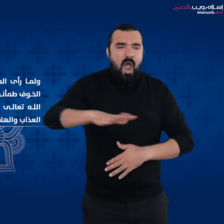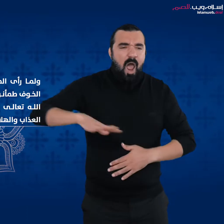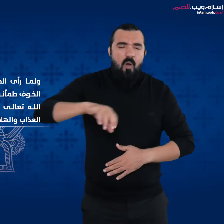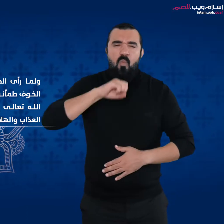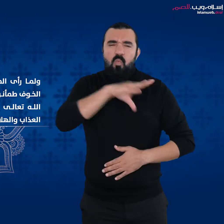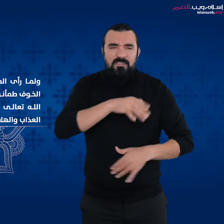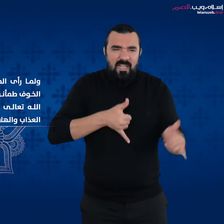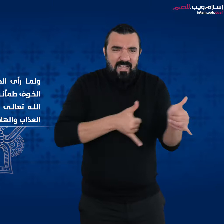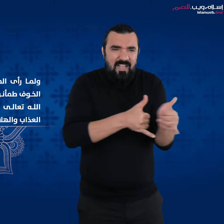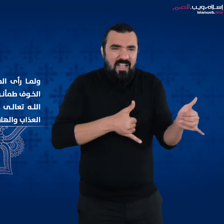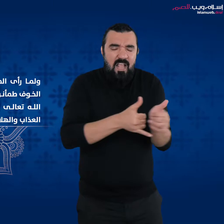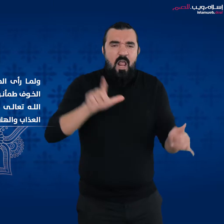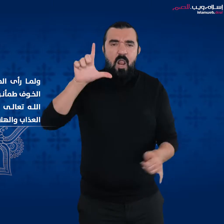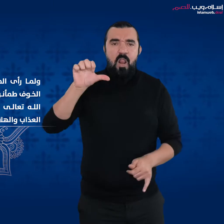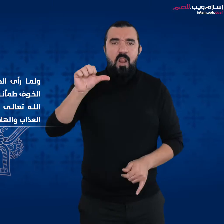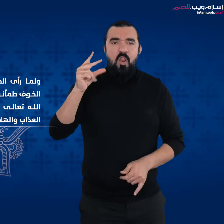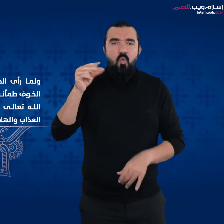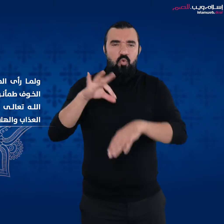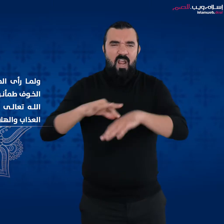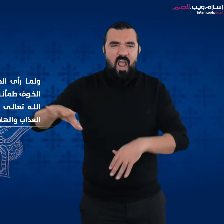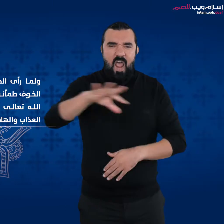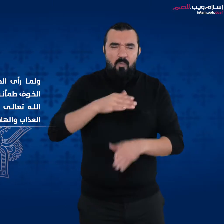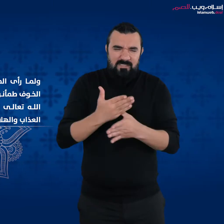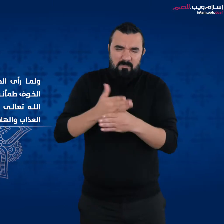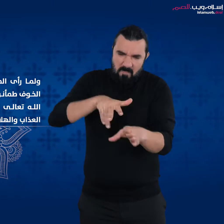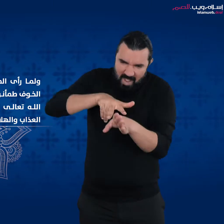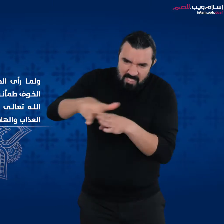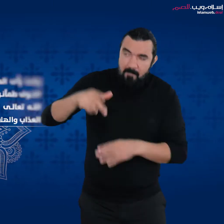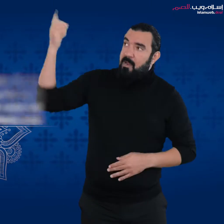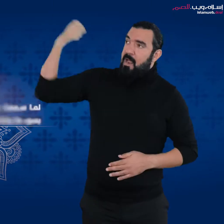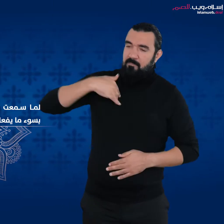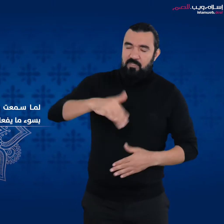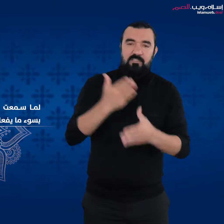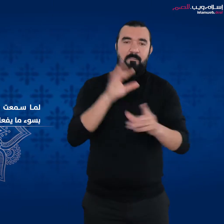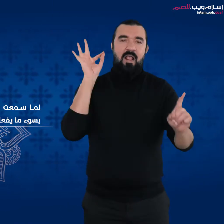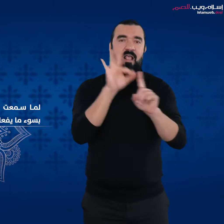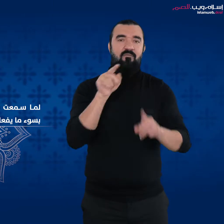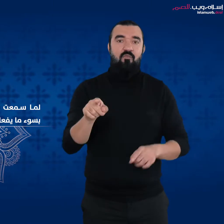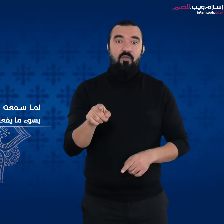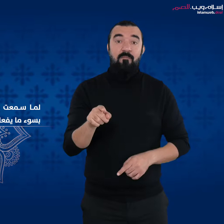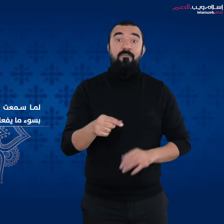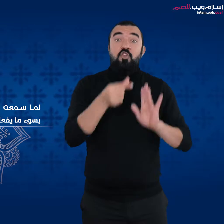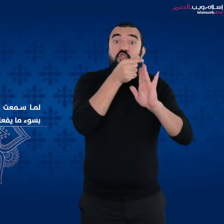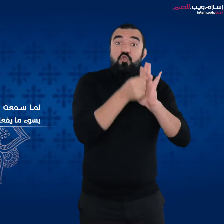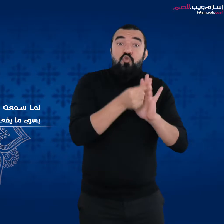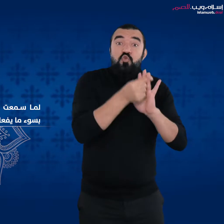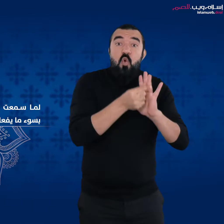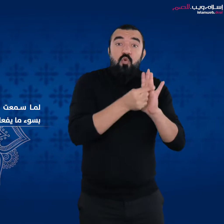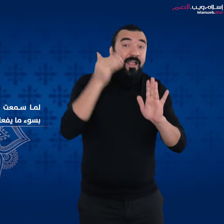عليهم العذاب والهلاك لما سمعت بذلك زوجته سارة